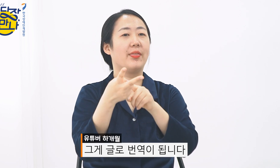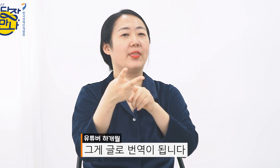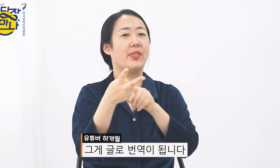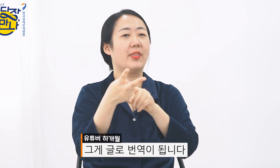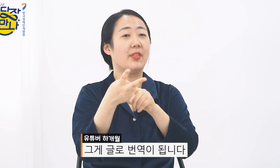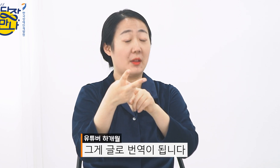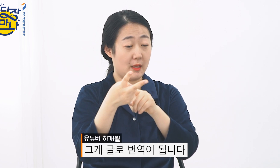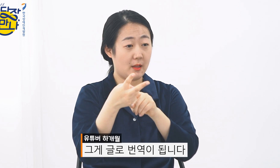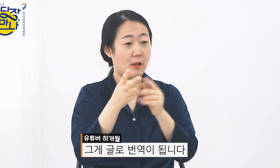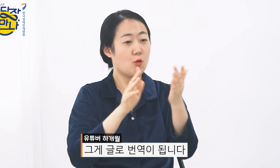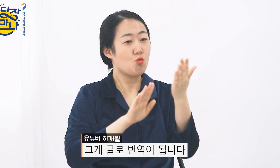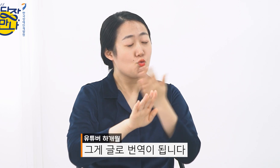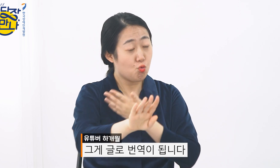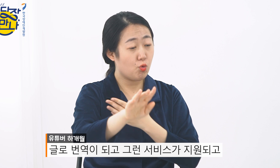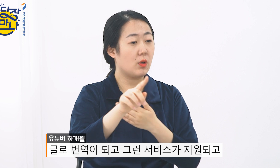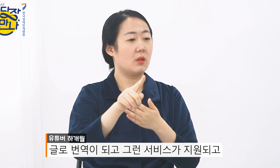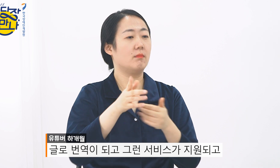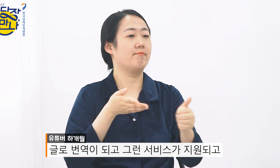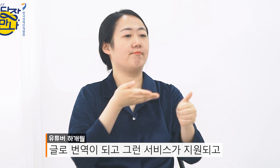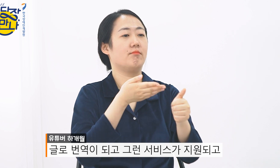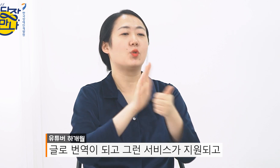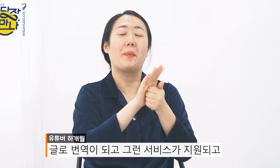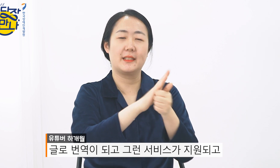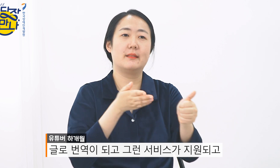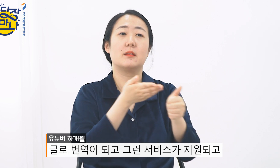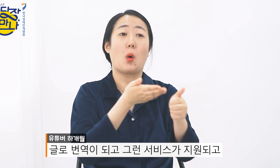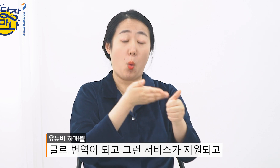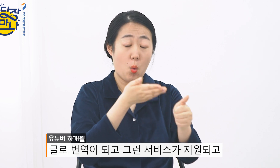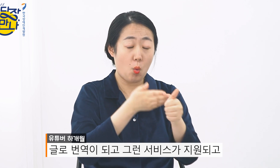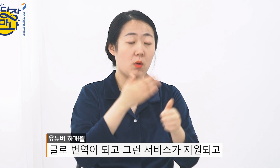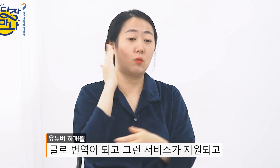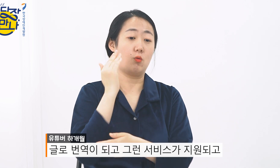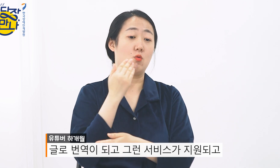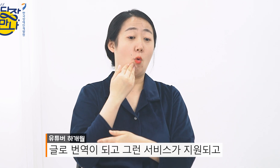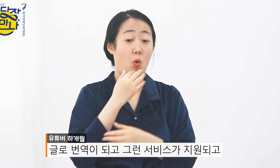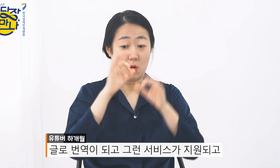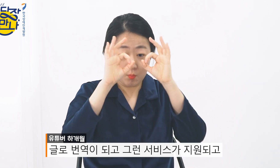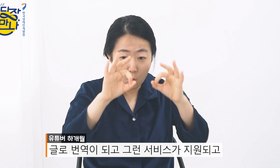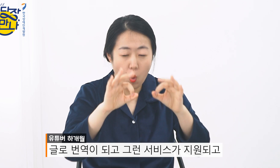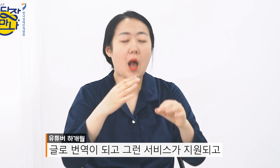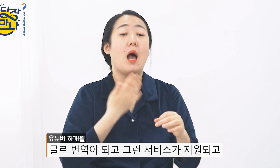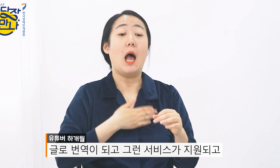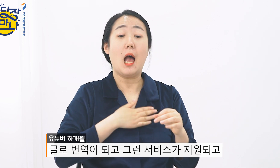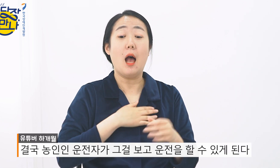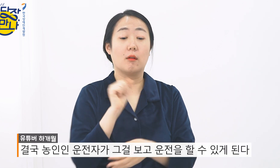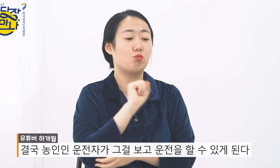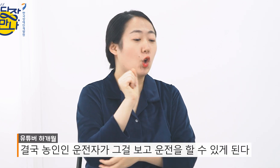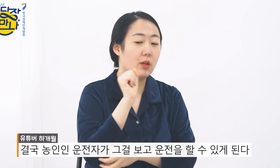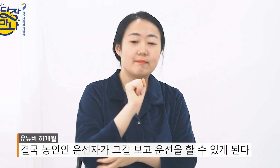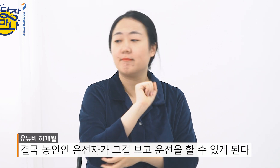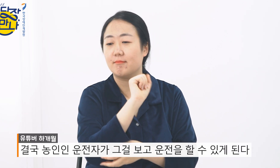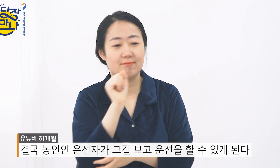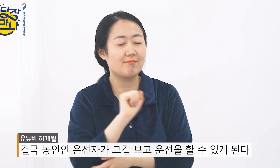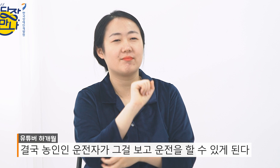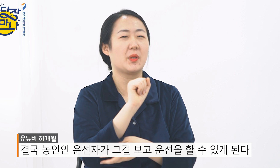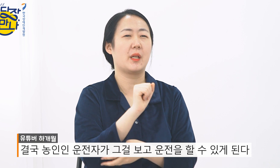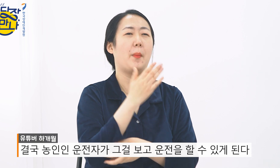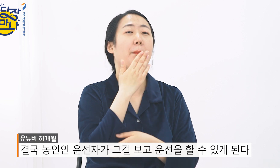글로 번역이 됩니다 그 글로 번역이 되고 서비스 그런 서비스가 지원이 되고 결국 농인인 운전자가 그걸 보고